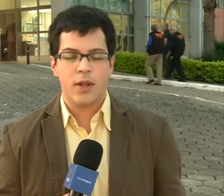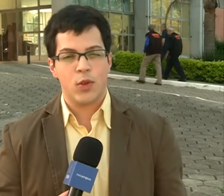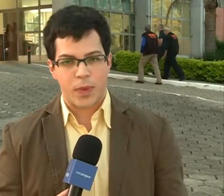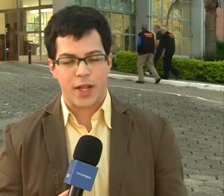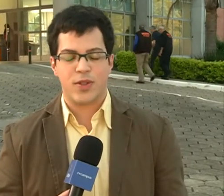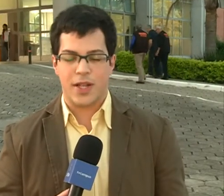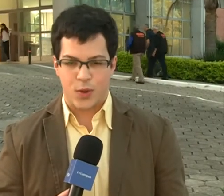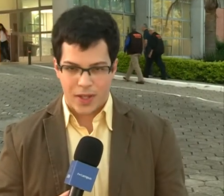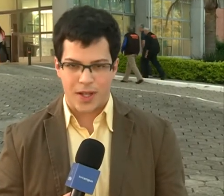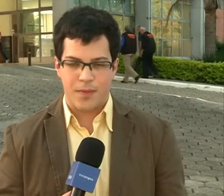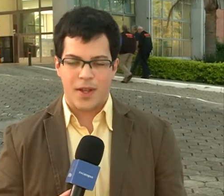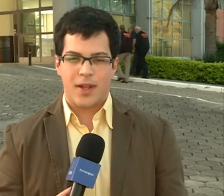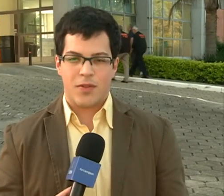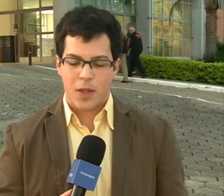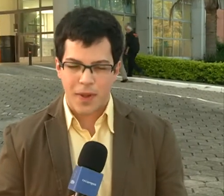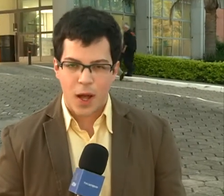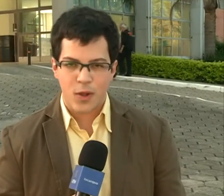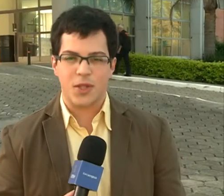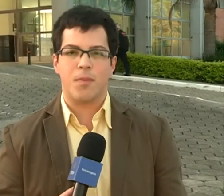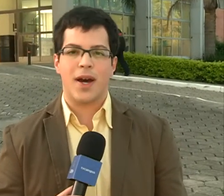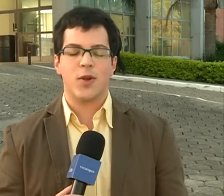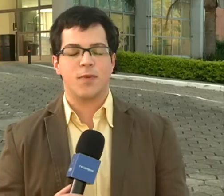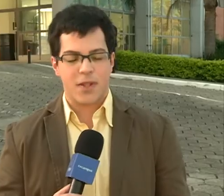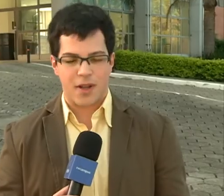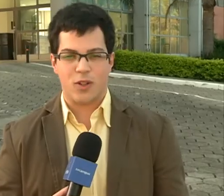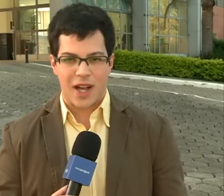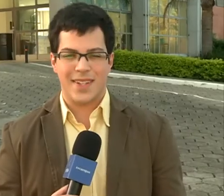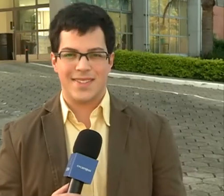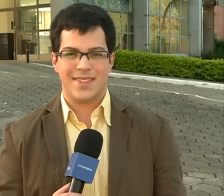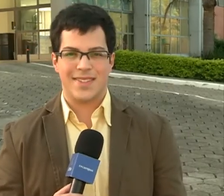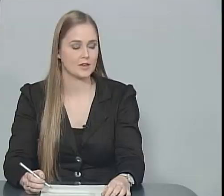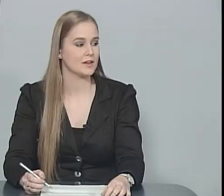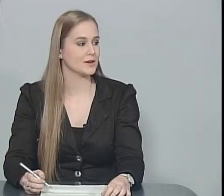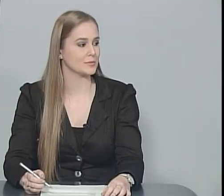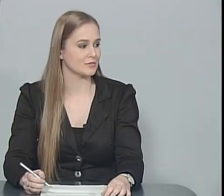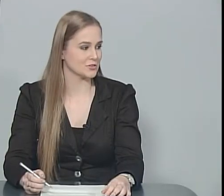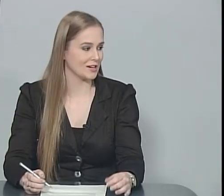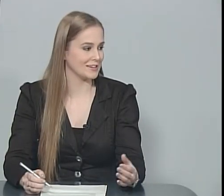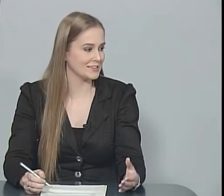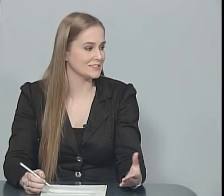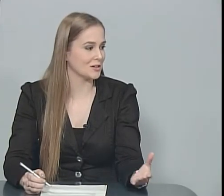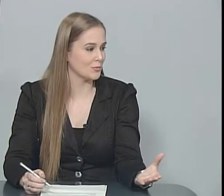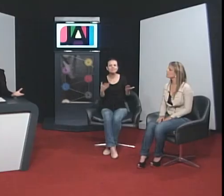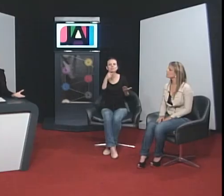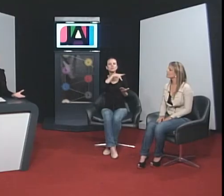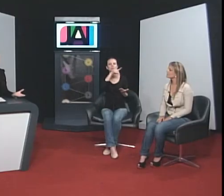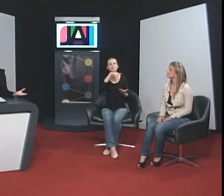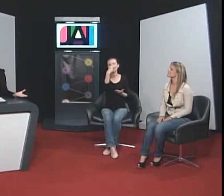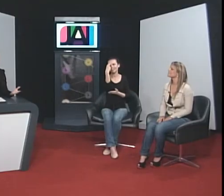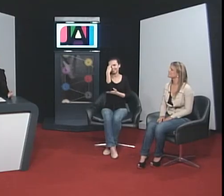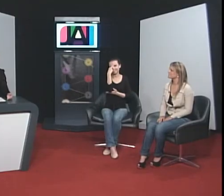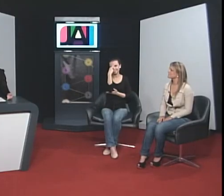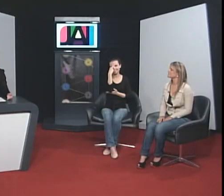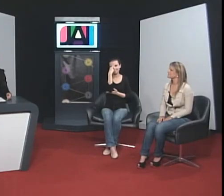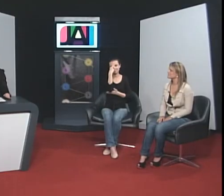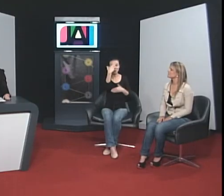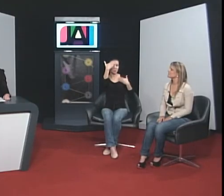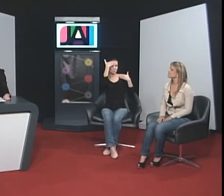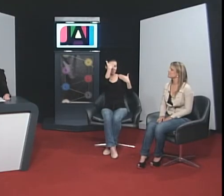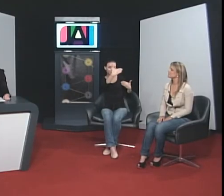no prédio da Ritoria. Filipe Laude, para o Especial Jai. Professora Anny, então, muito obrigada pela sua participação aqui no Especial